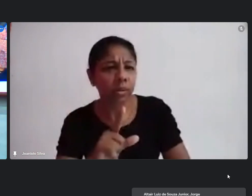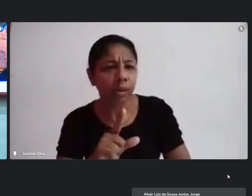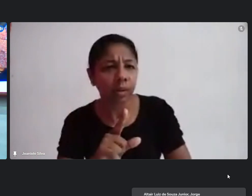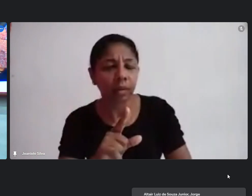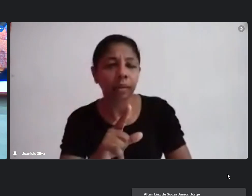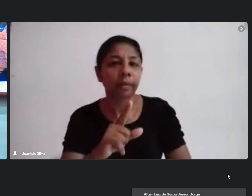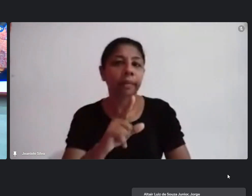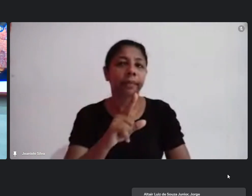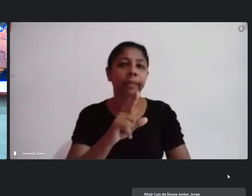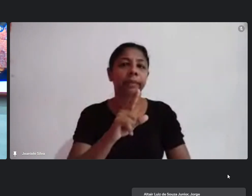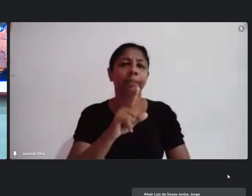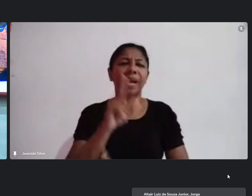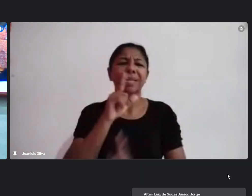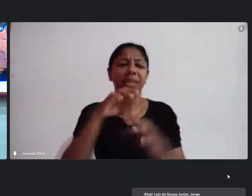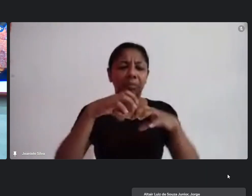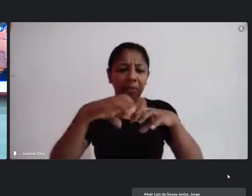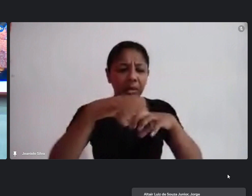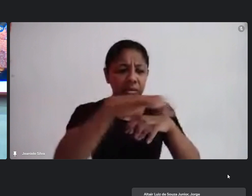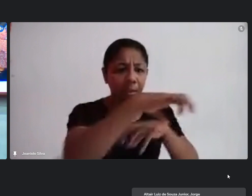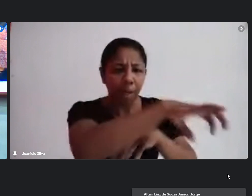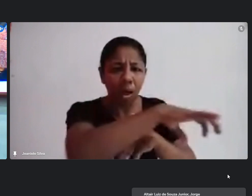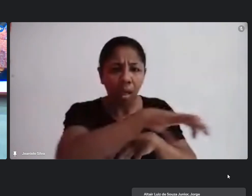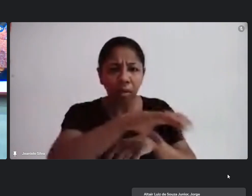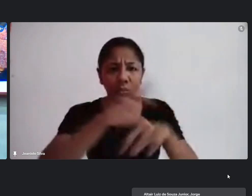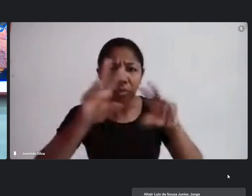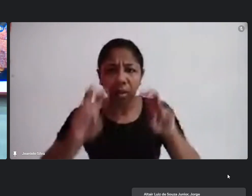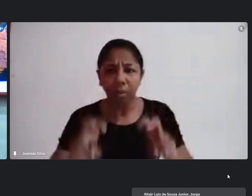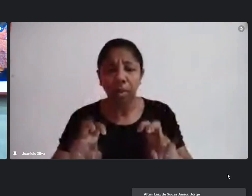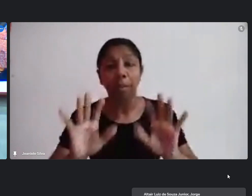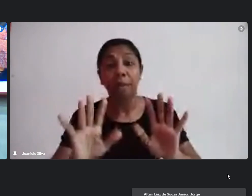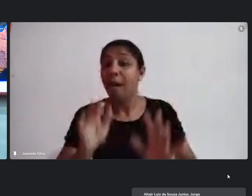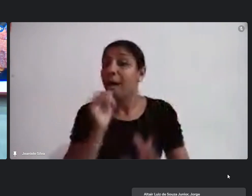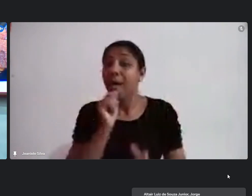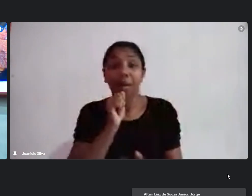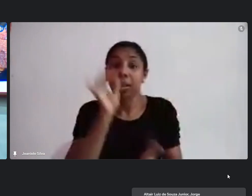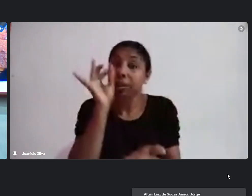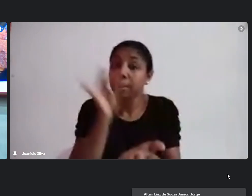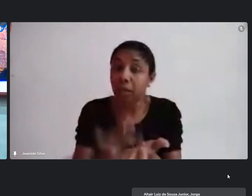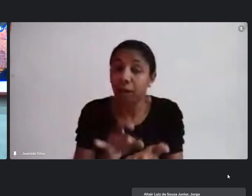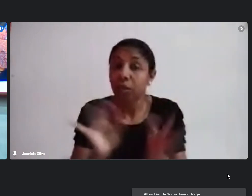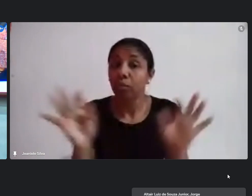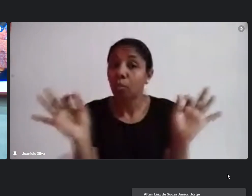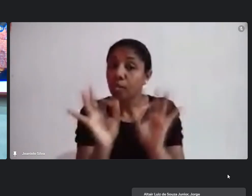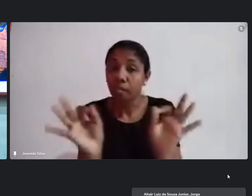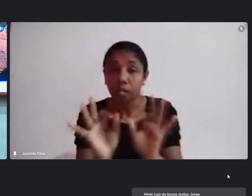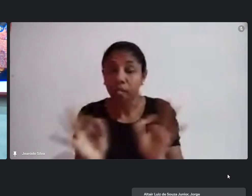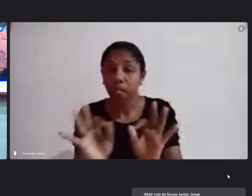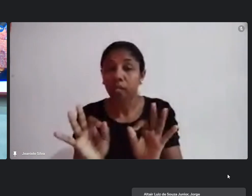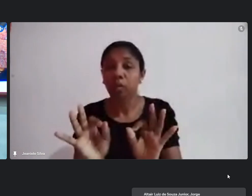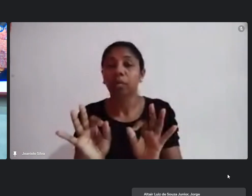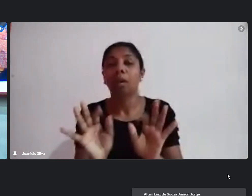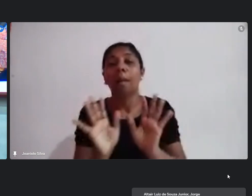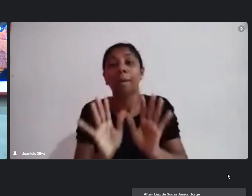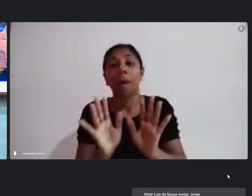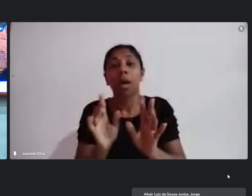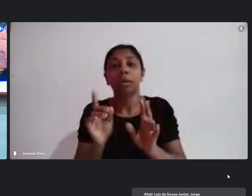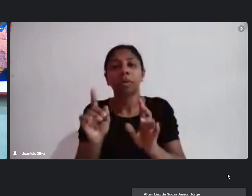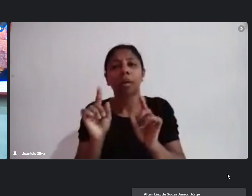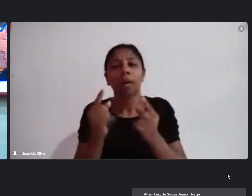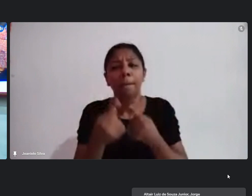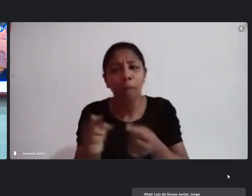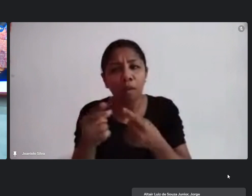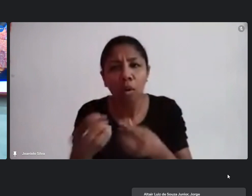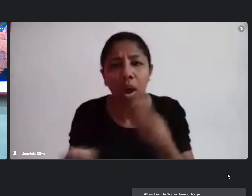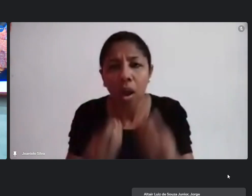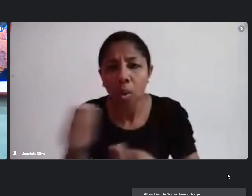segmentadas mas por enquanto não tem nada definido é importante que pleitos como o Telven para os provocar e a gente colocar aqui como essa